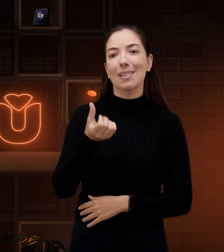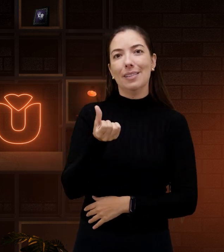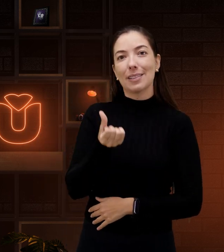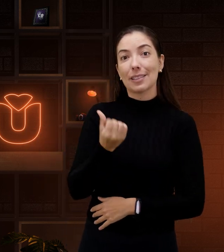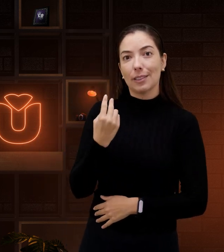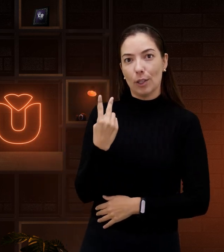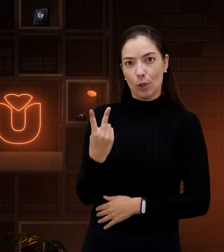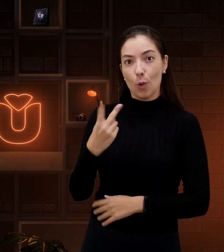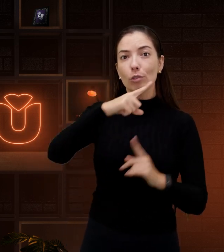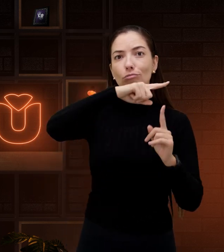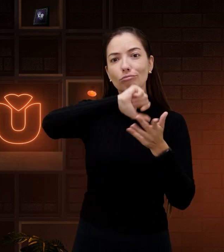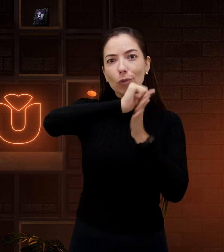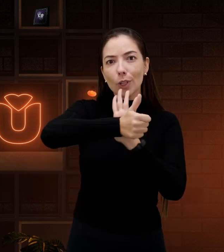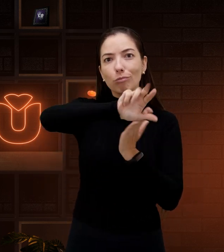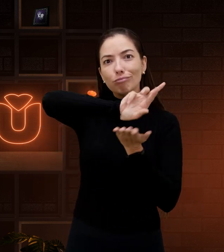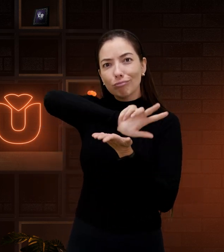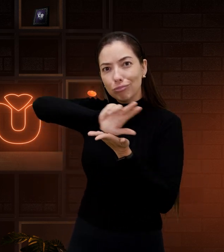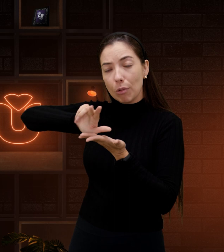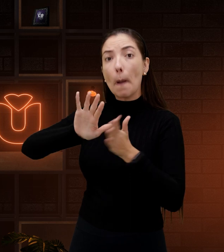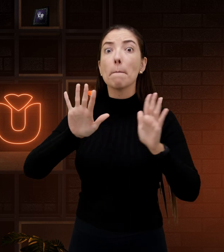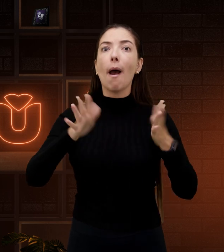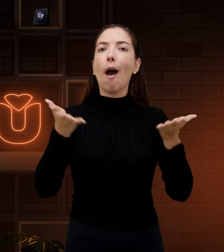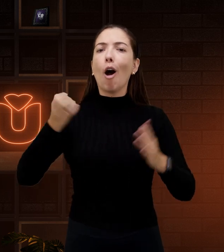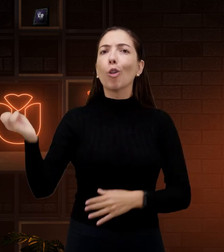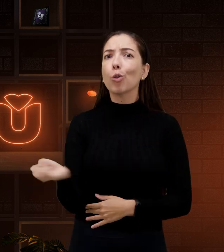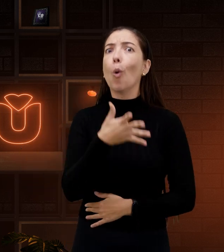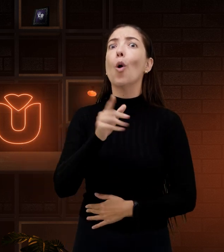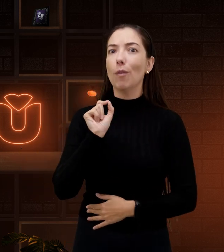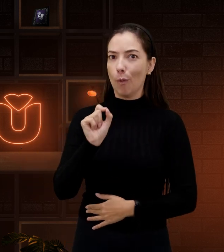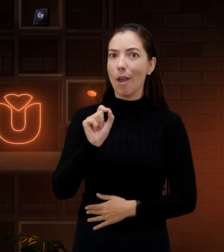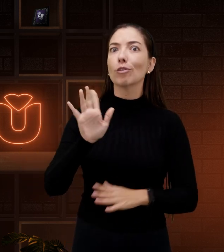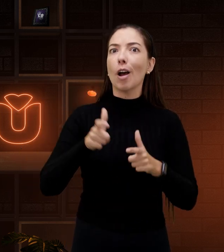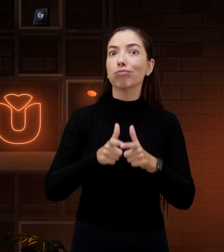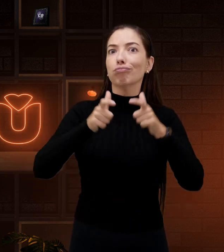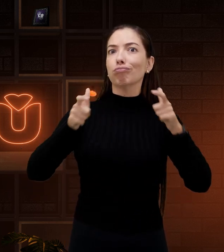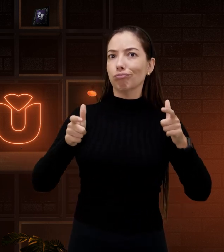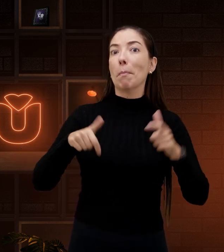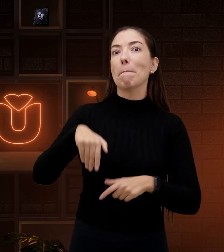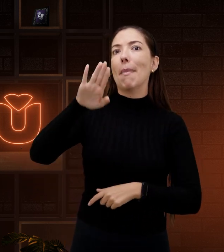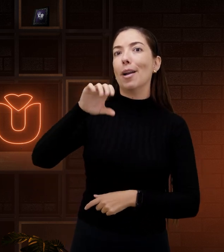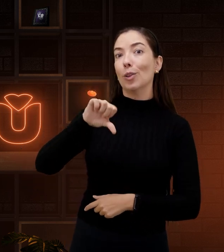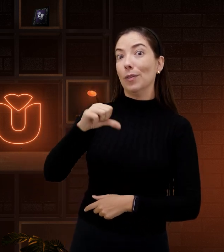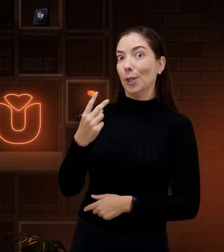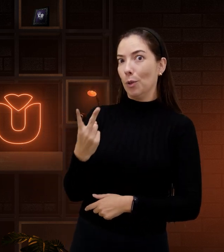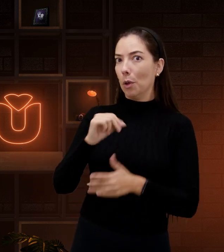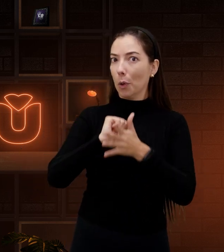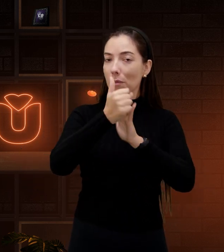62 configurações variadas, mas agora apareceram novas, aumentou o número para 92